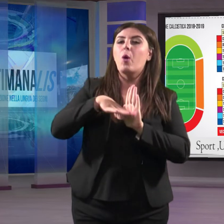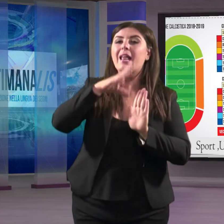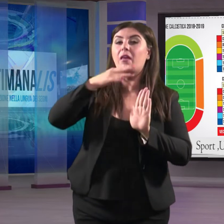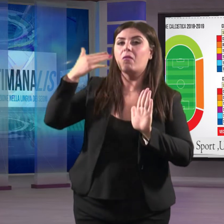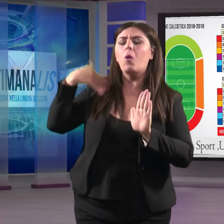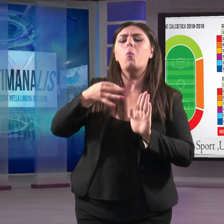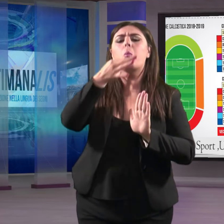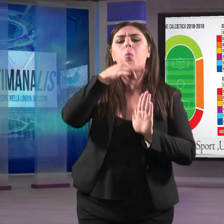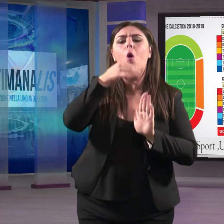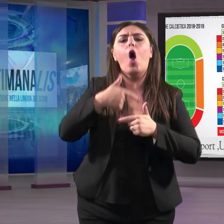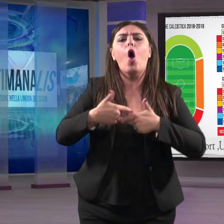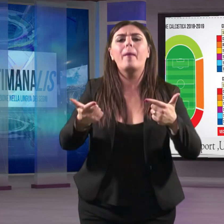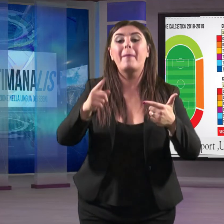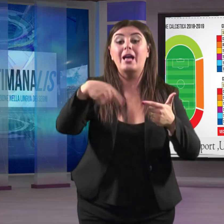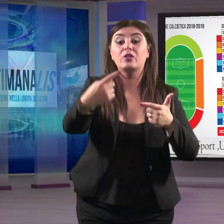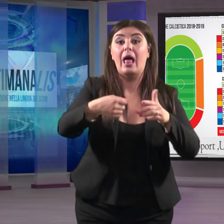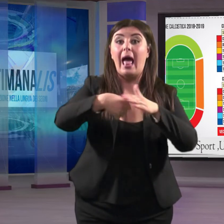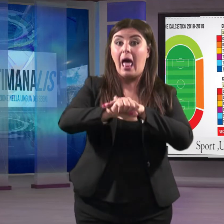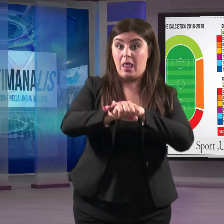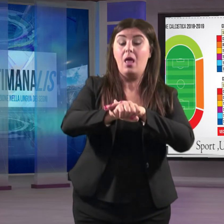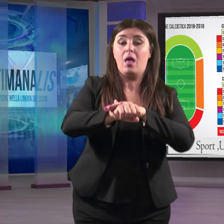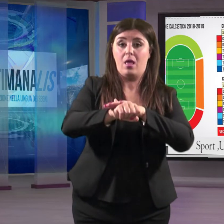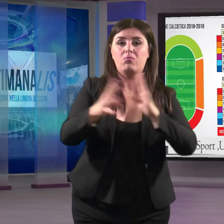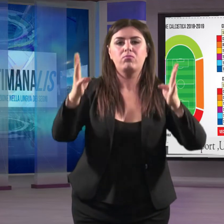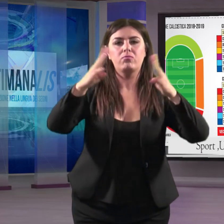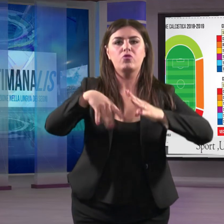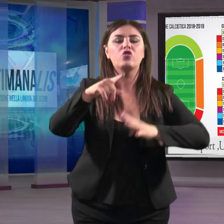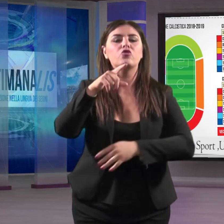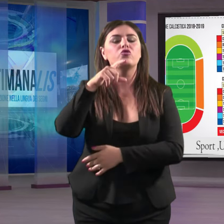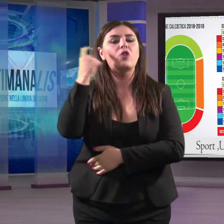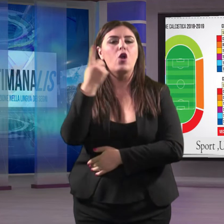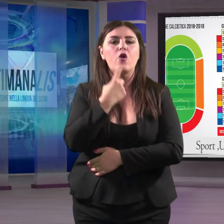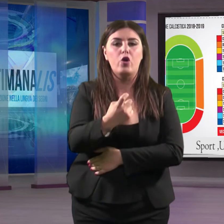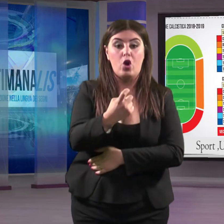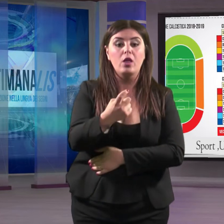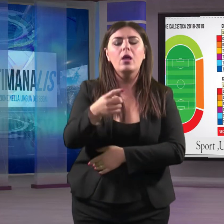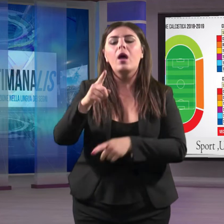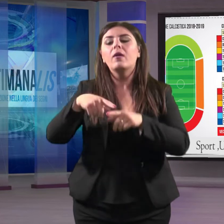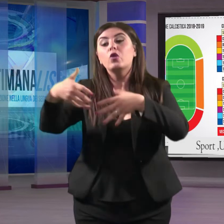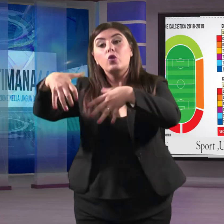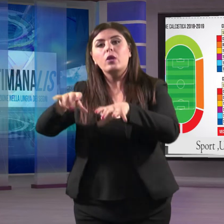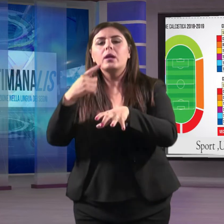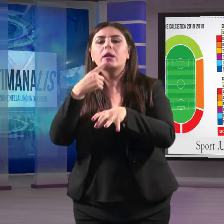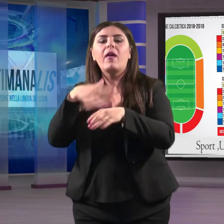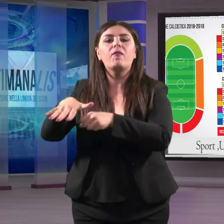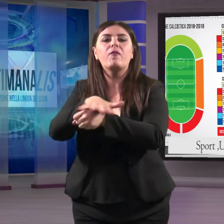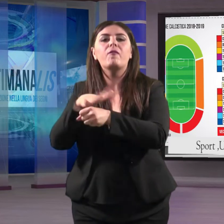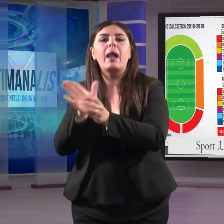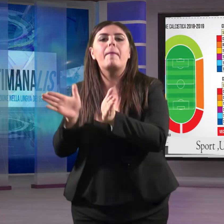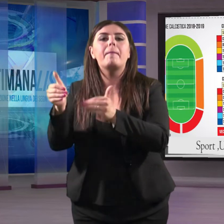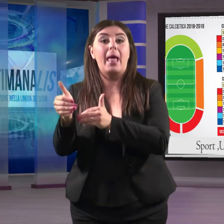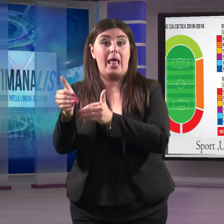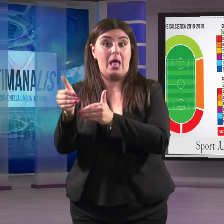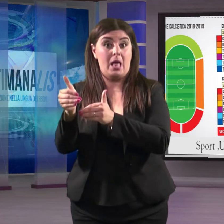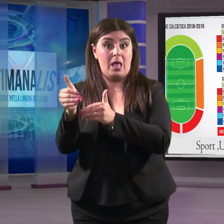soffruire dell'omaggio nella partita giallorossa. Gli sconti riguarderanno invece il family pack e i